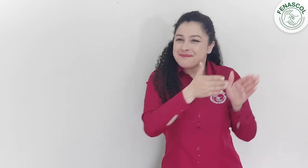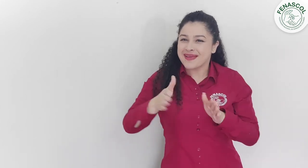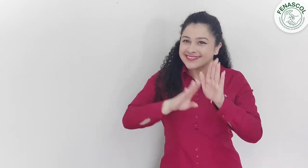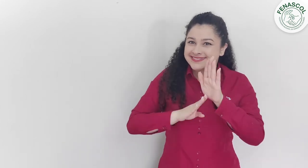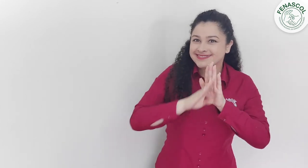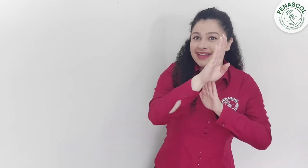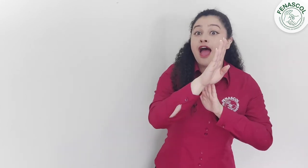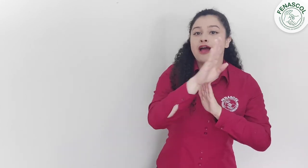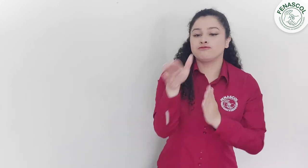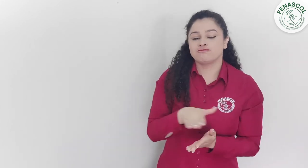de Desarrollo